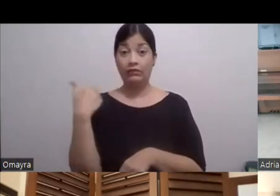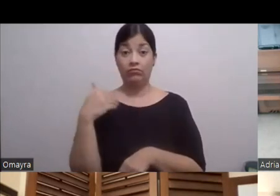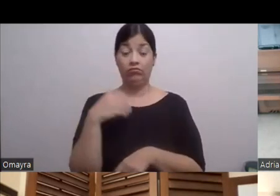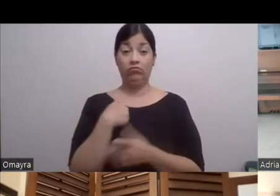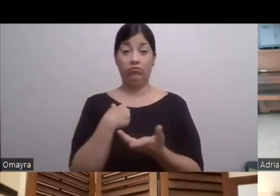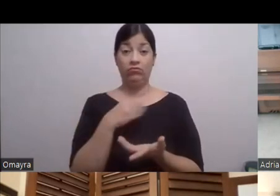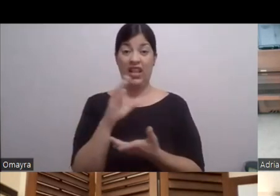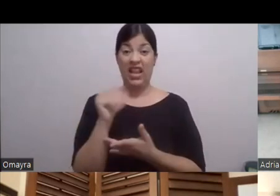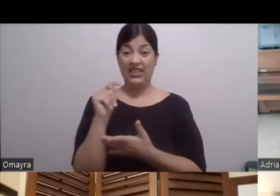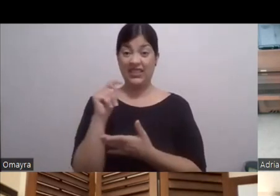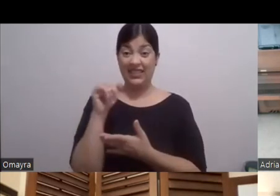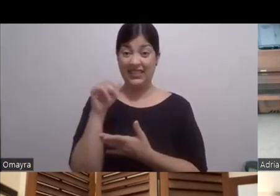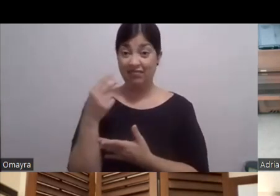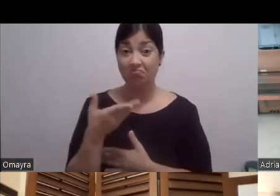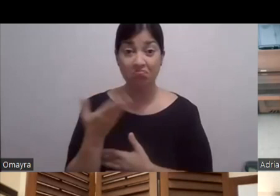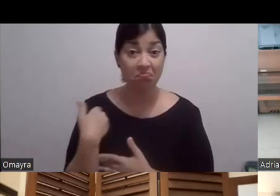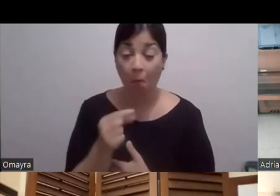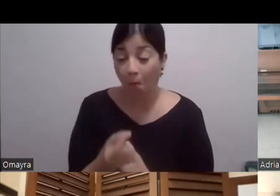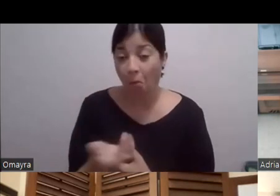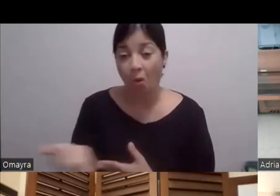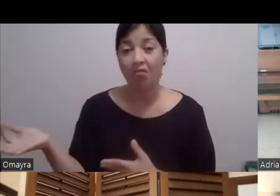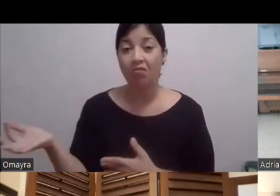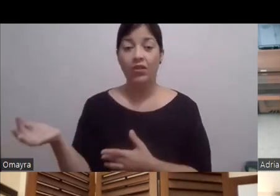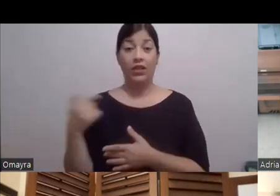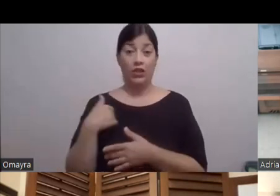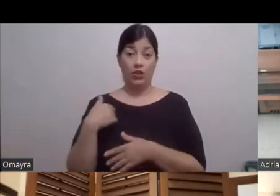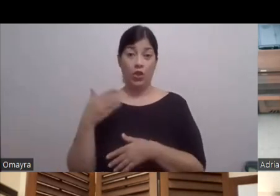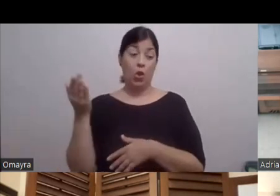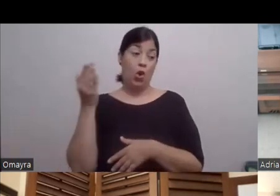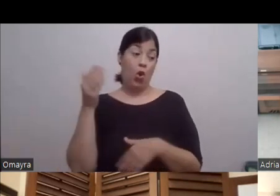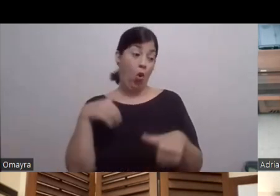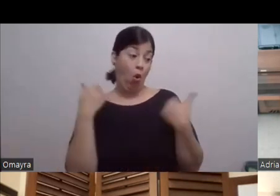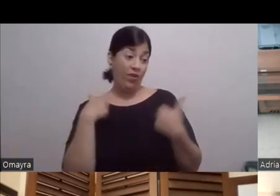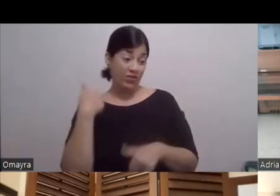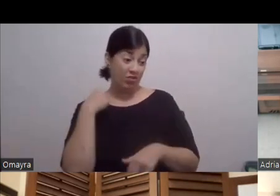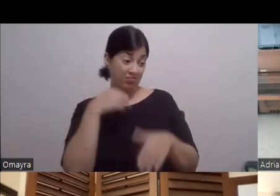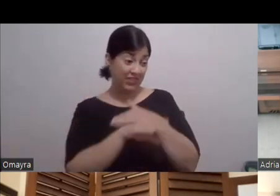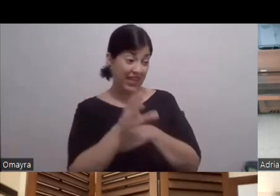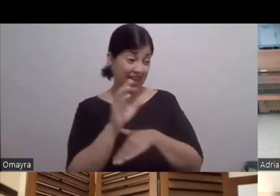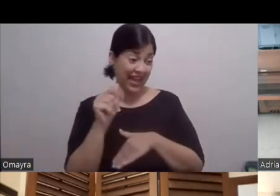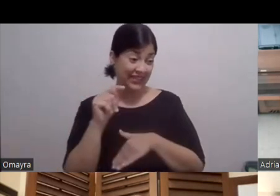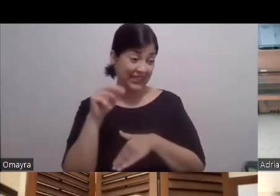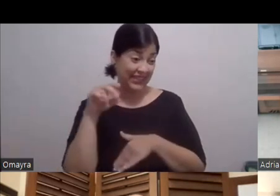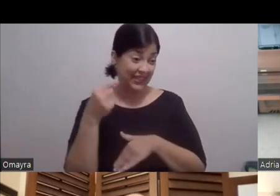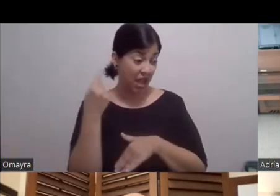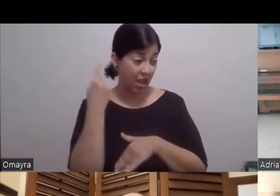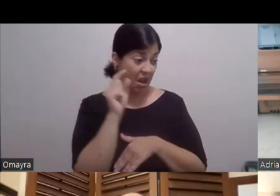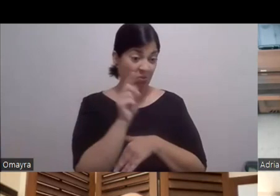De verdad Yo sí Te digo Cuando joven Castillo Para dos cosas Fue mucho O tres Yo a mí realmente Sí me